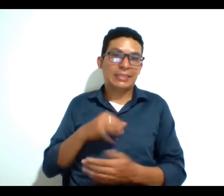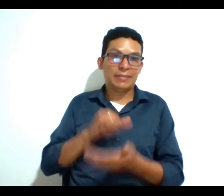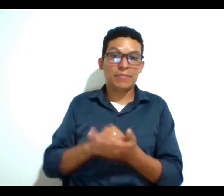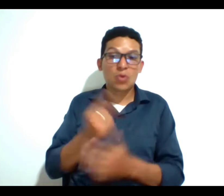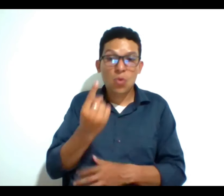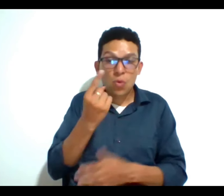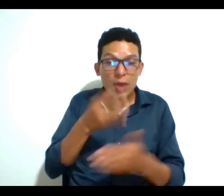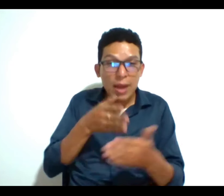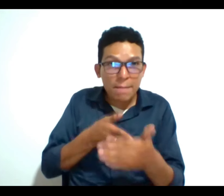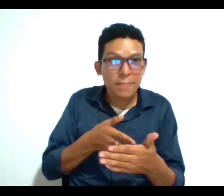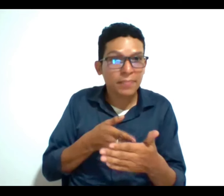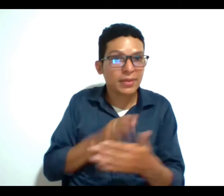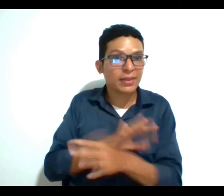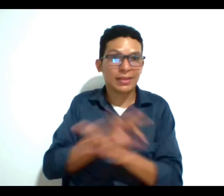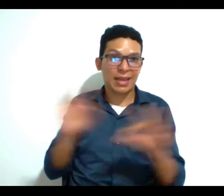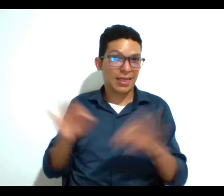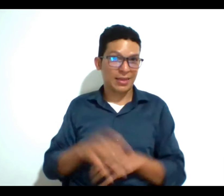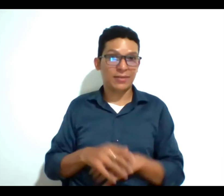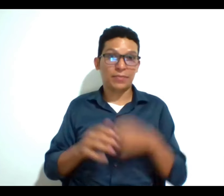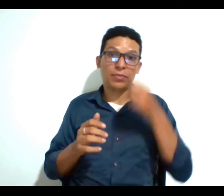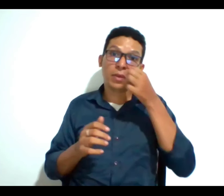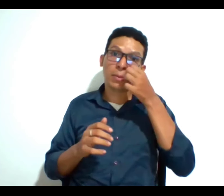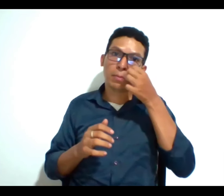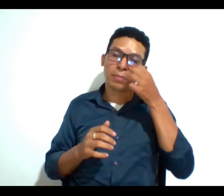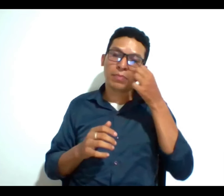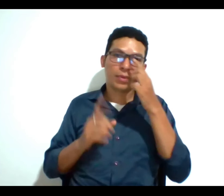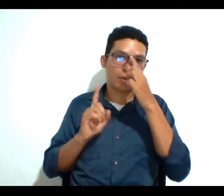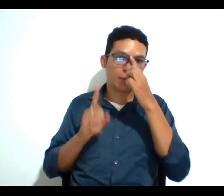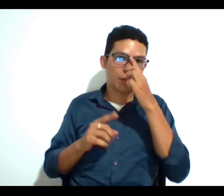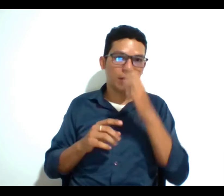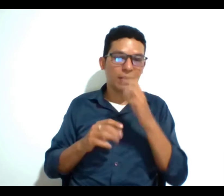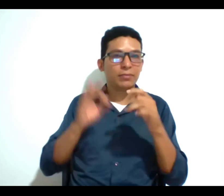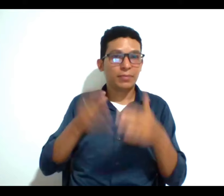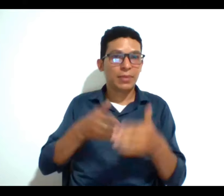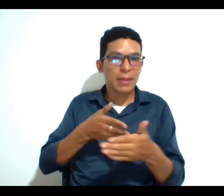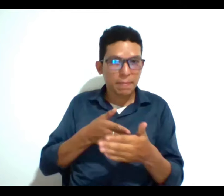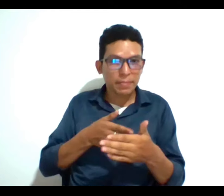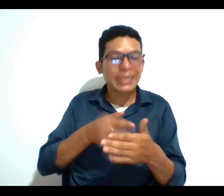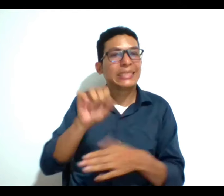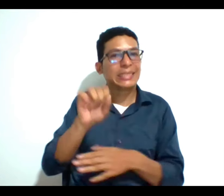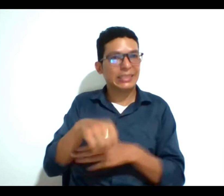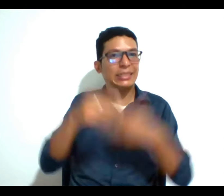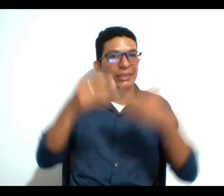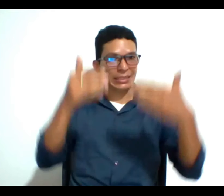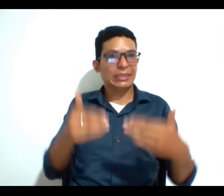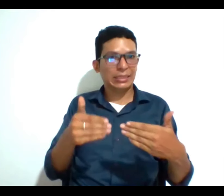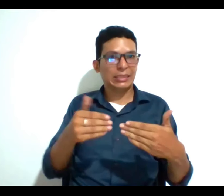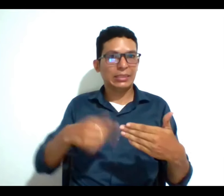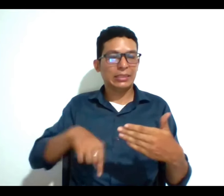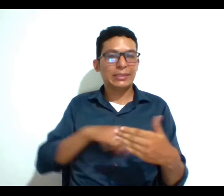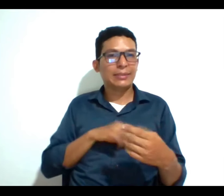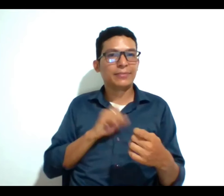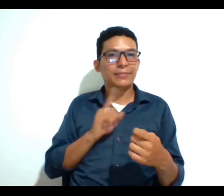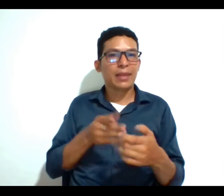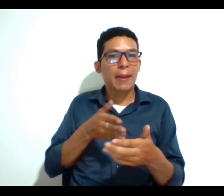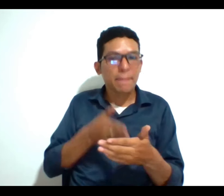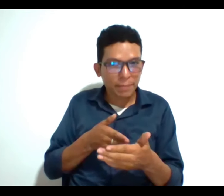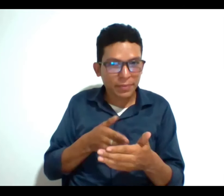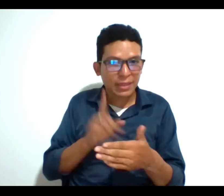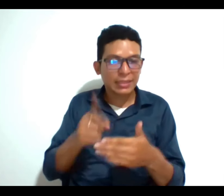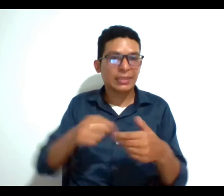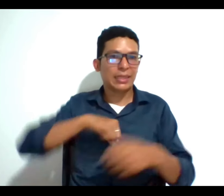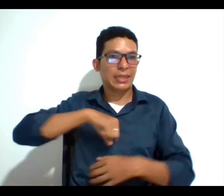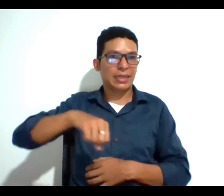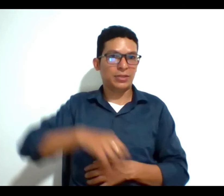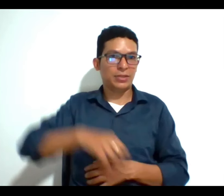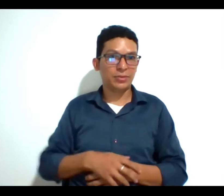barrera este caso que analizamos tiene una barrera específica si por tener discapacidad le obstaculizaron su derecho pero